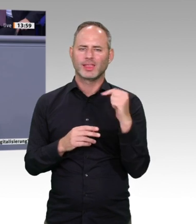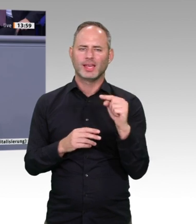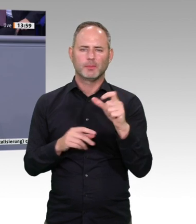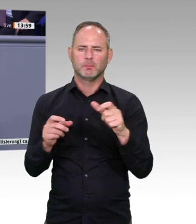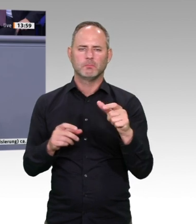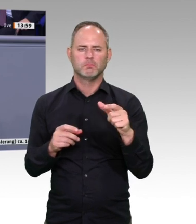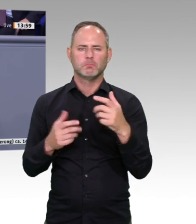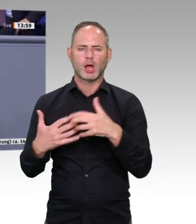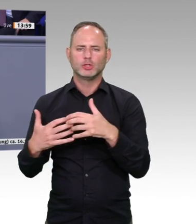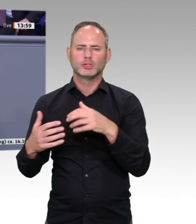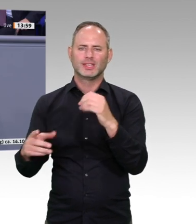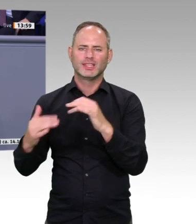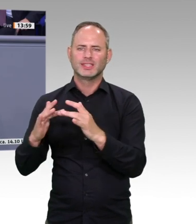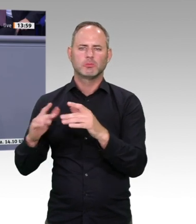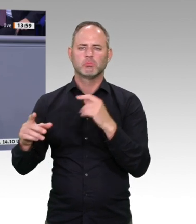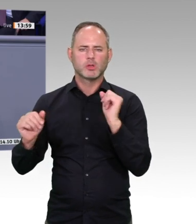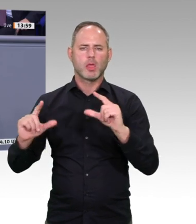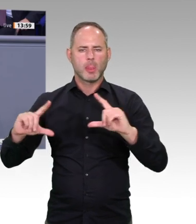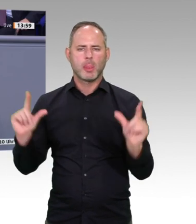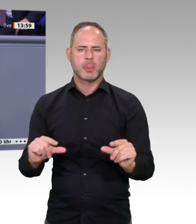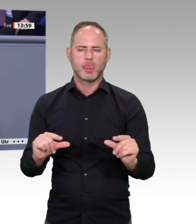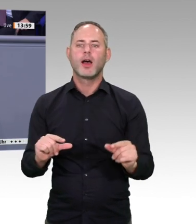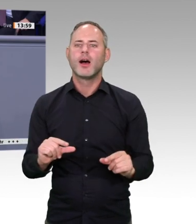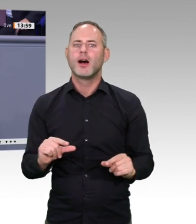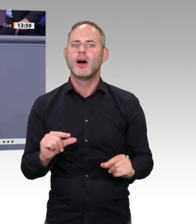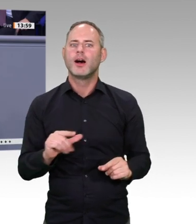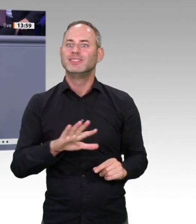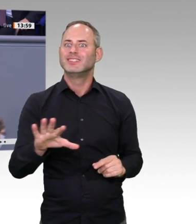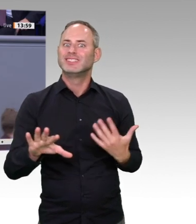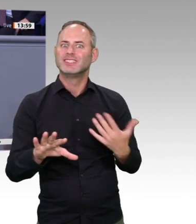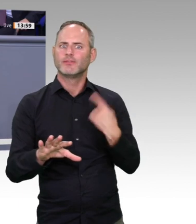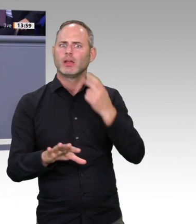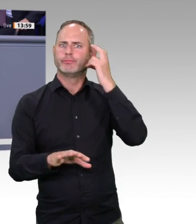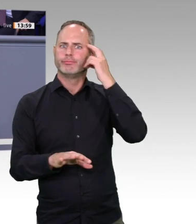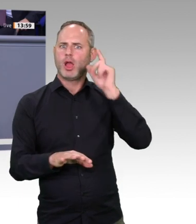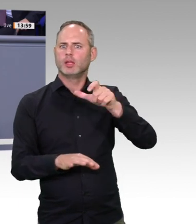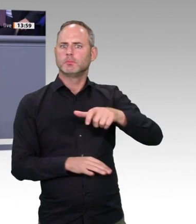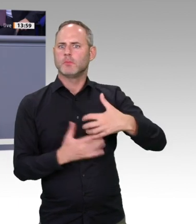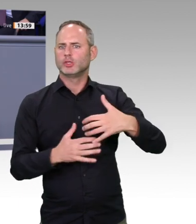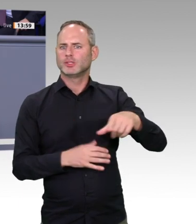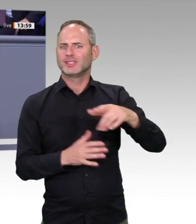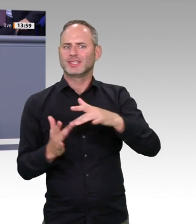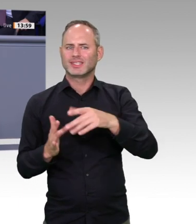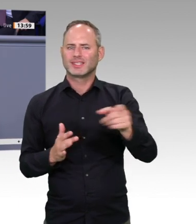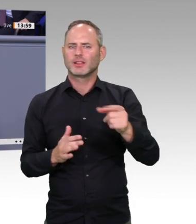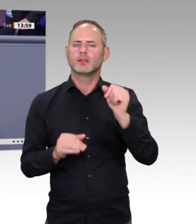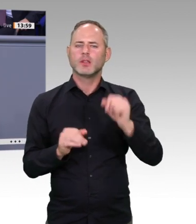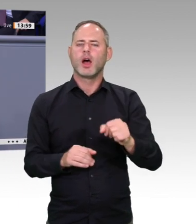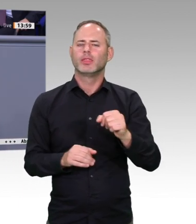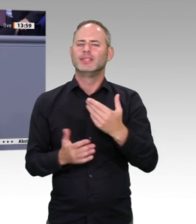Und dafür ist eine Technikfreundlichkeit und ein Technikverständnis elementar. Ansonsten werden wir auch nicht innovativ sein. Und das